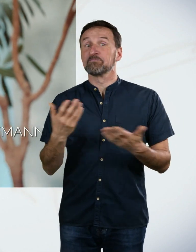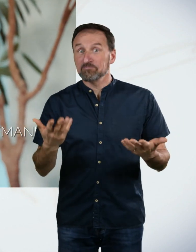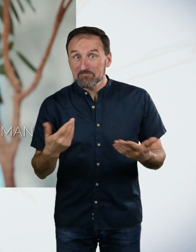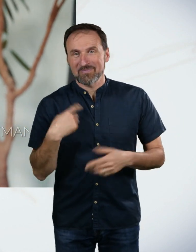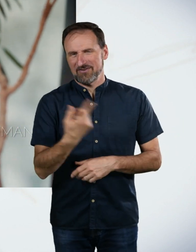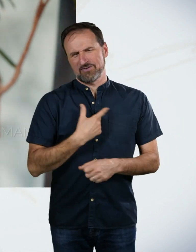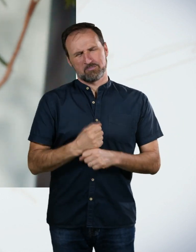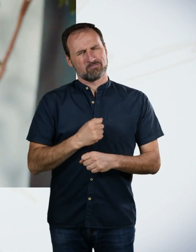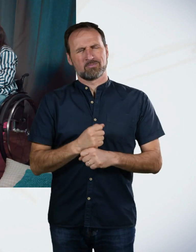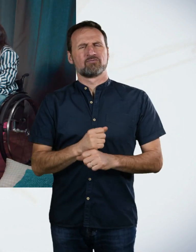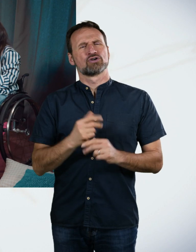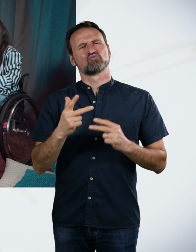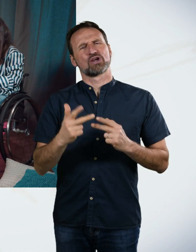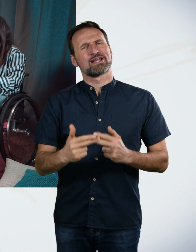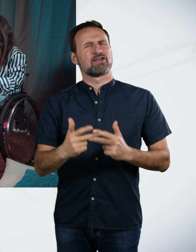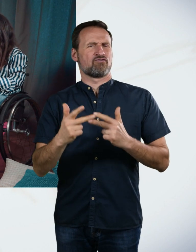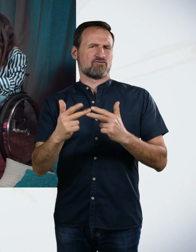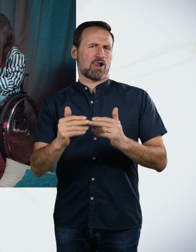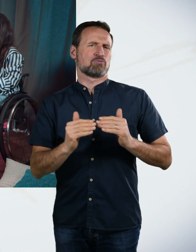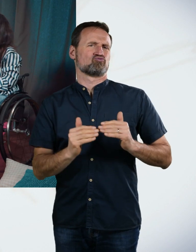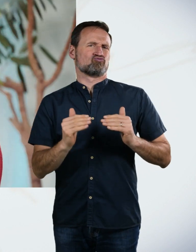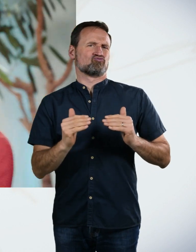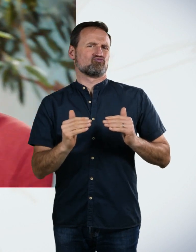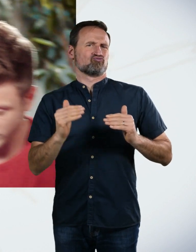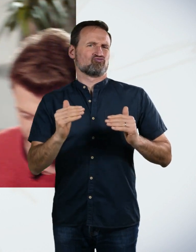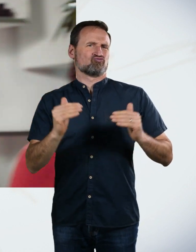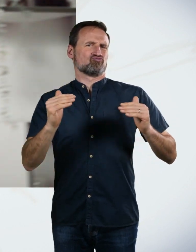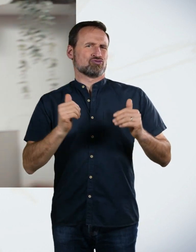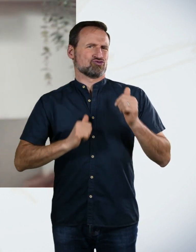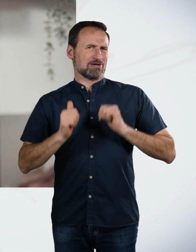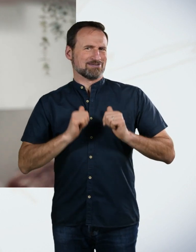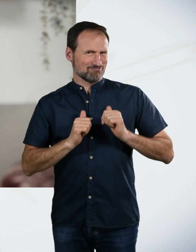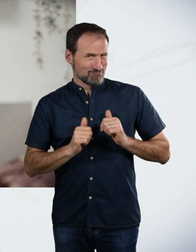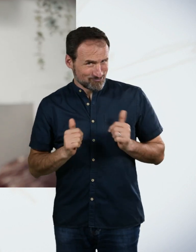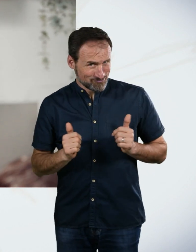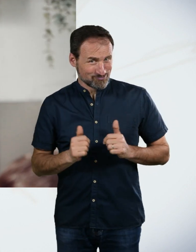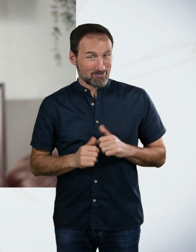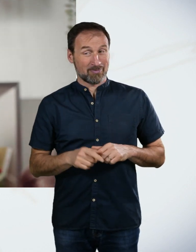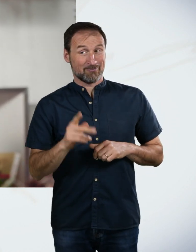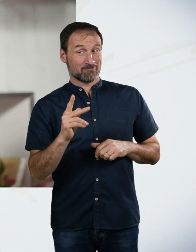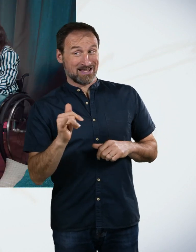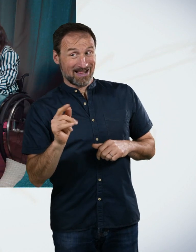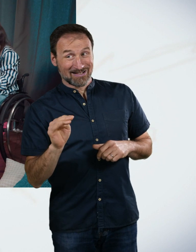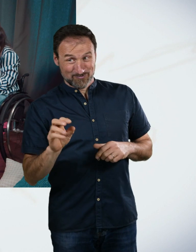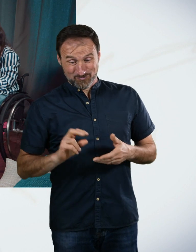langsam hoch. So, du bist zu meiner rechten Kieler, wir drücken aber jetzt mal auf fünf. Bist du, machst du? Fünf. Oh, ich